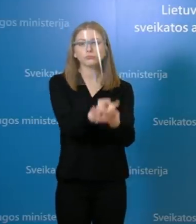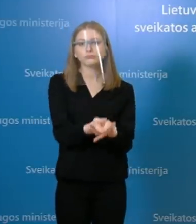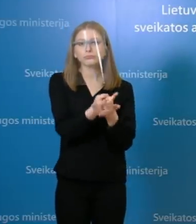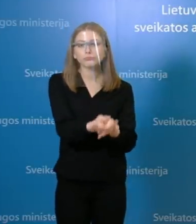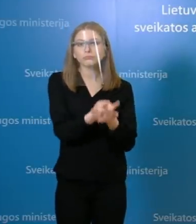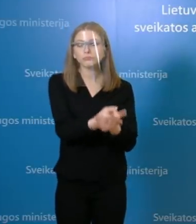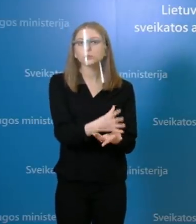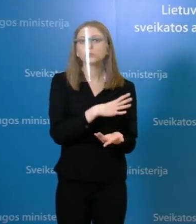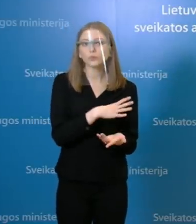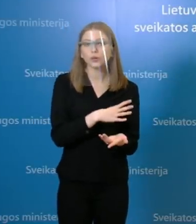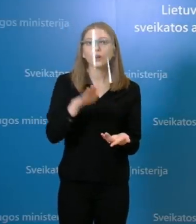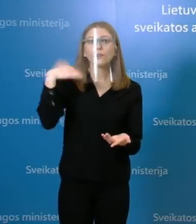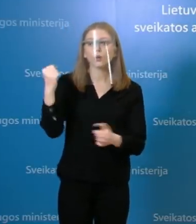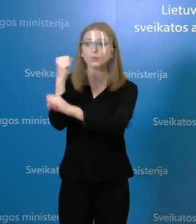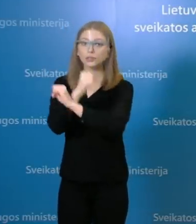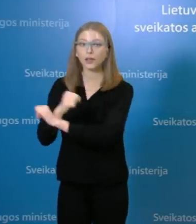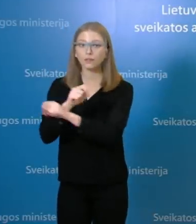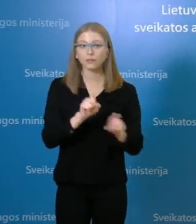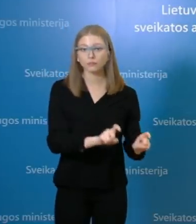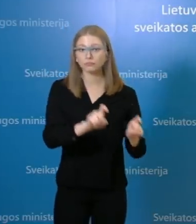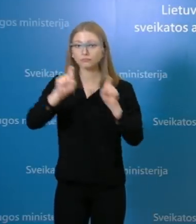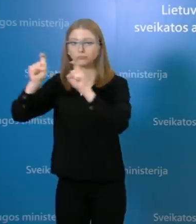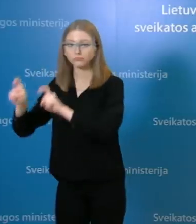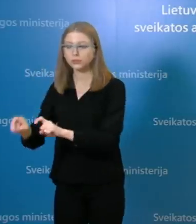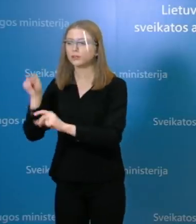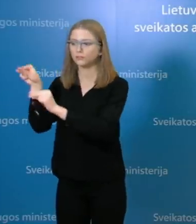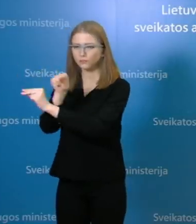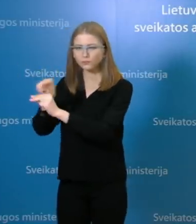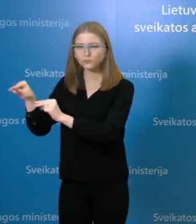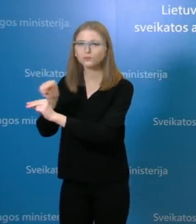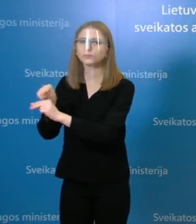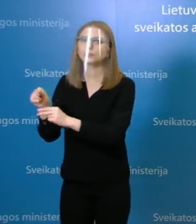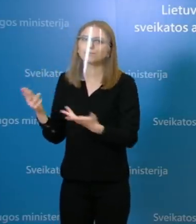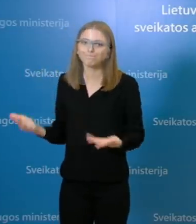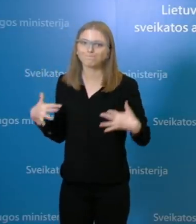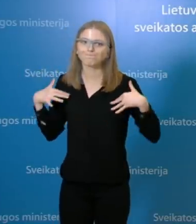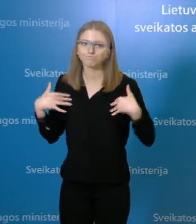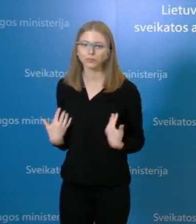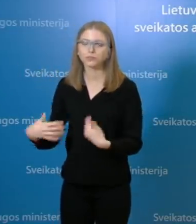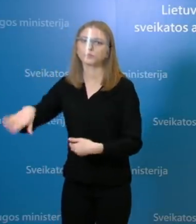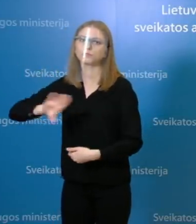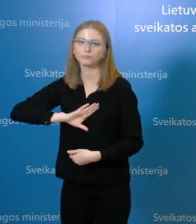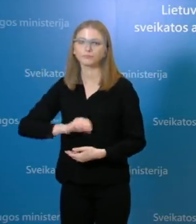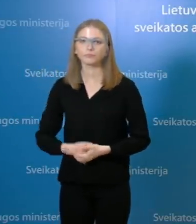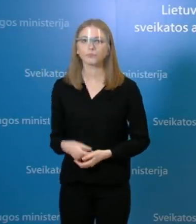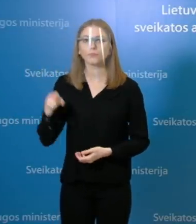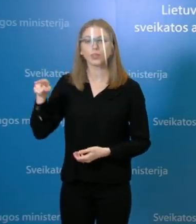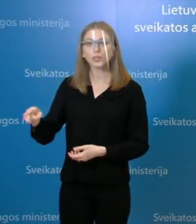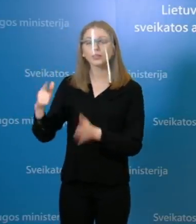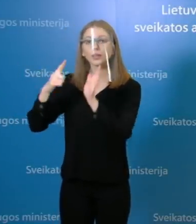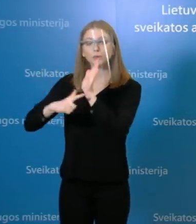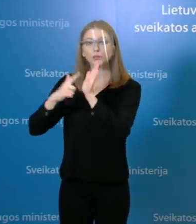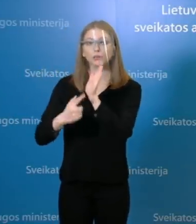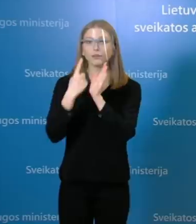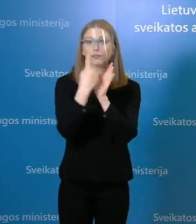kuris vėliau buvo perkeltas į santaras klinikas, ten gydytas, bet dėja mirę. Šis asmo priklauso 70 vienarių